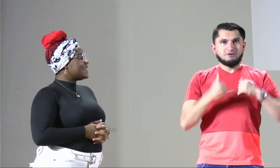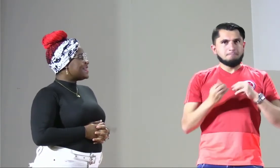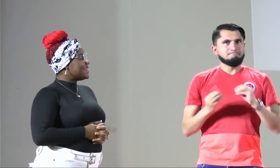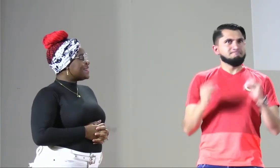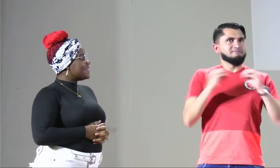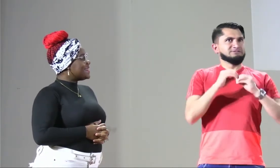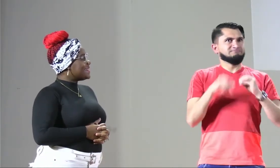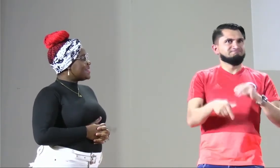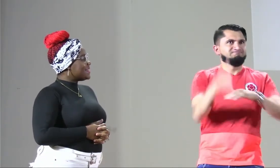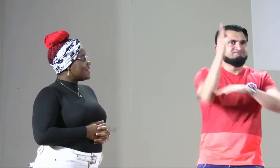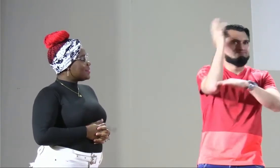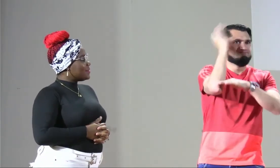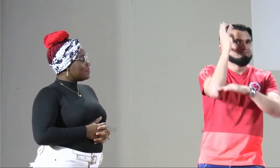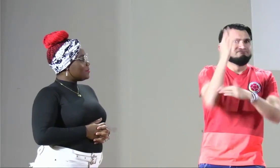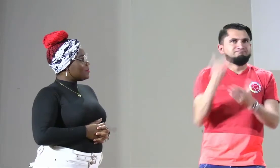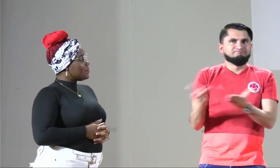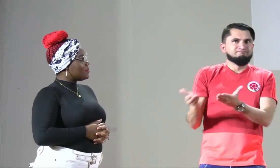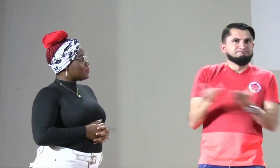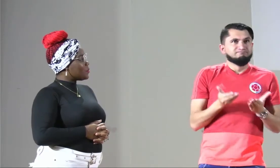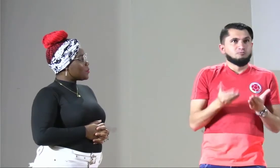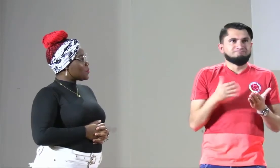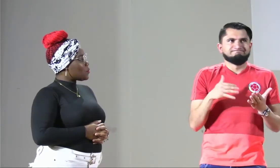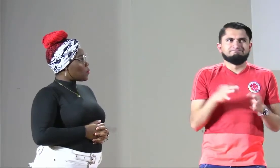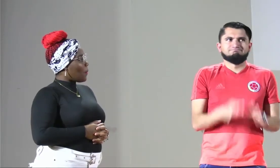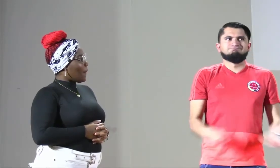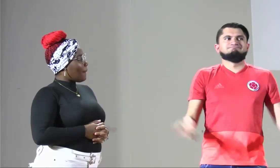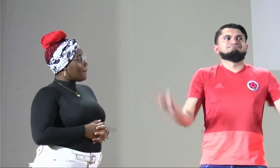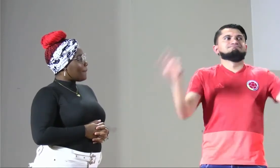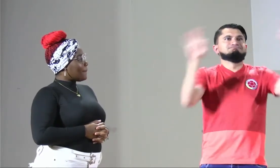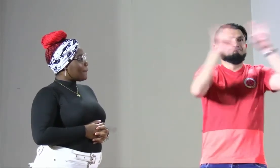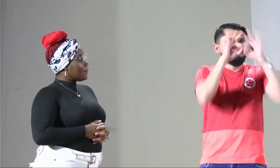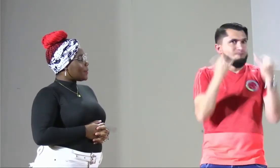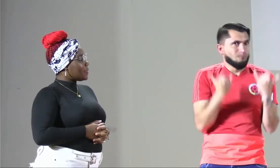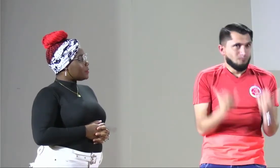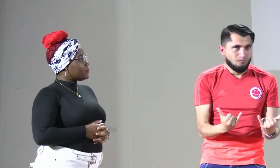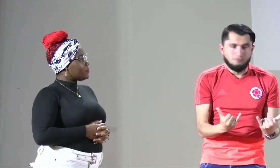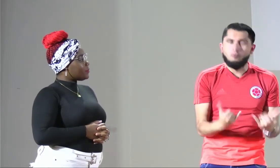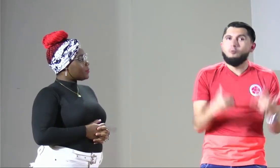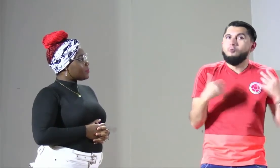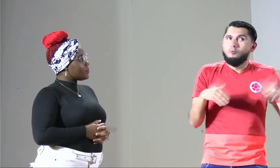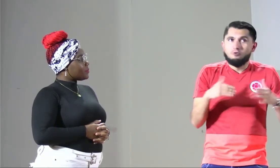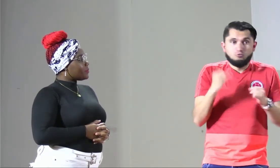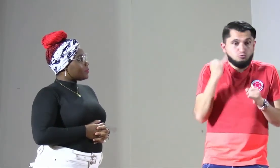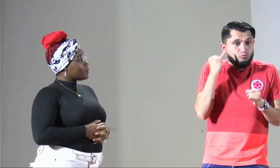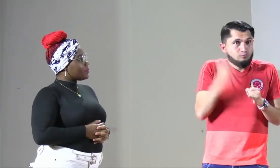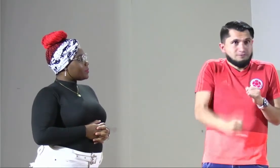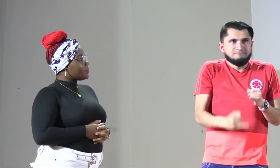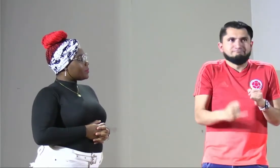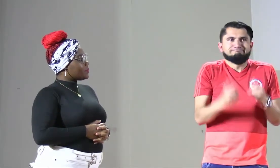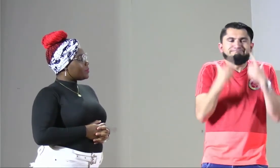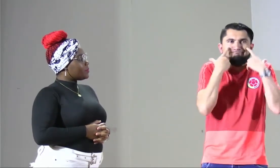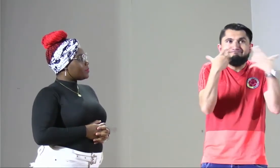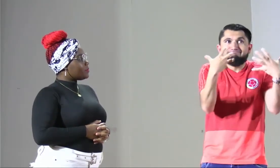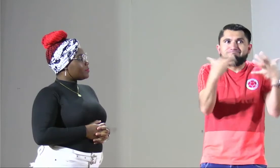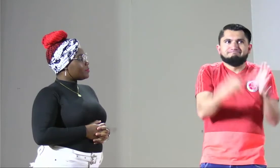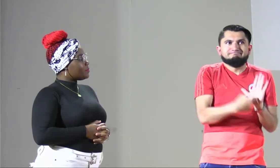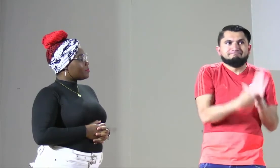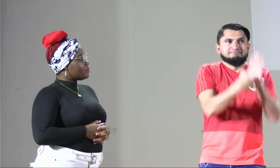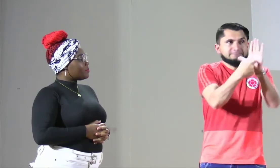muchísimo conocimiento y hoy vamos por ese tercer día que es tan importante para nosotros. Nuestro